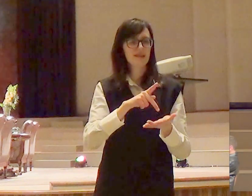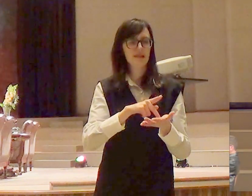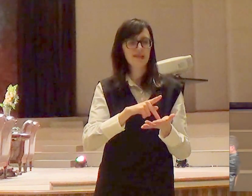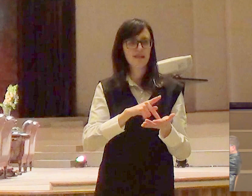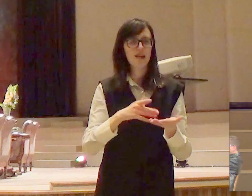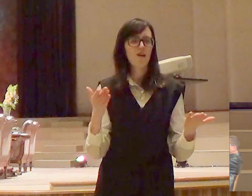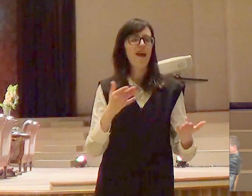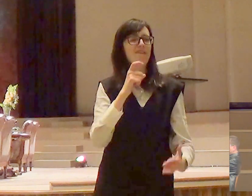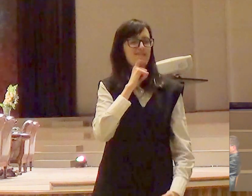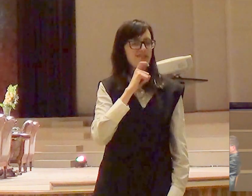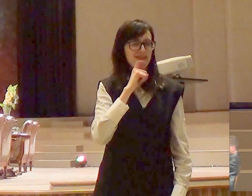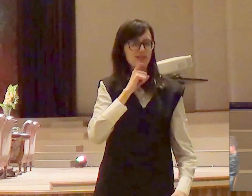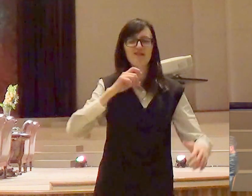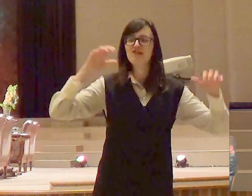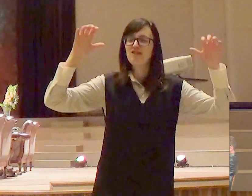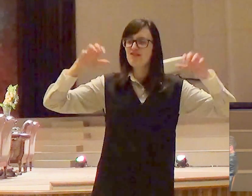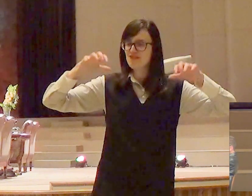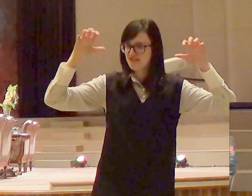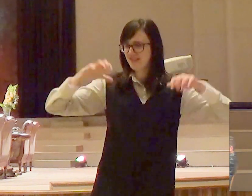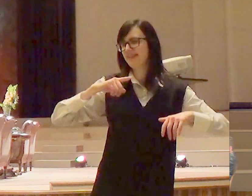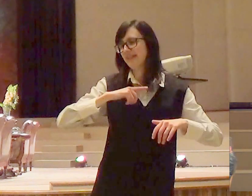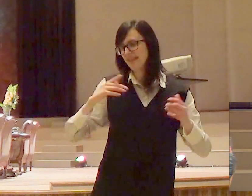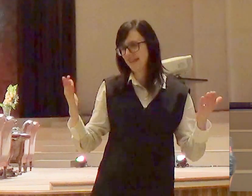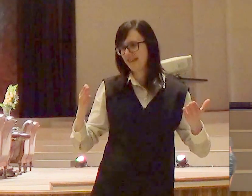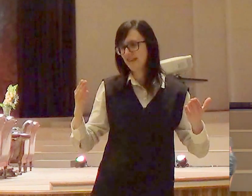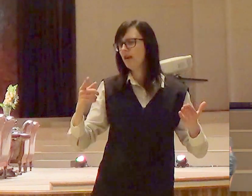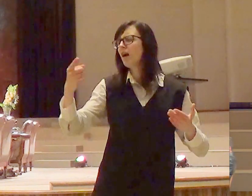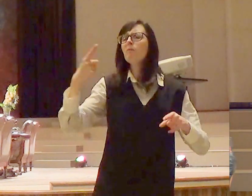chovendo o que você veio fazer na igreja